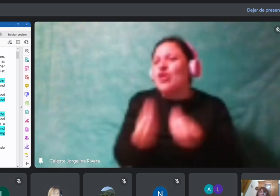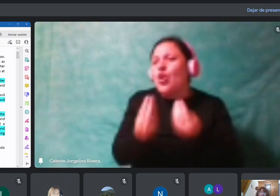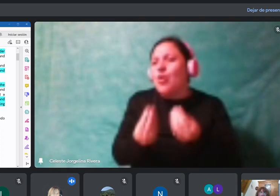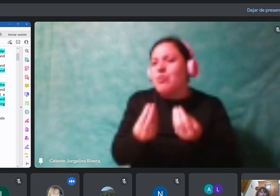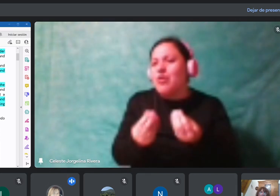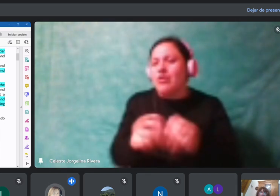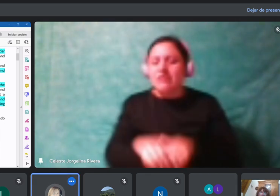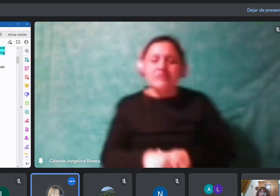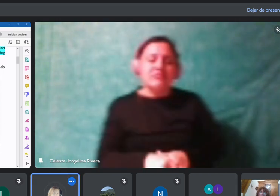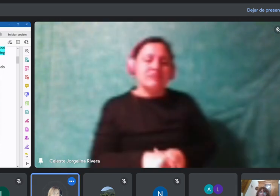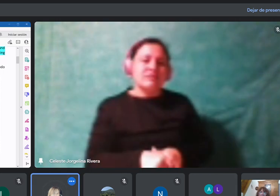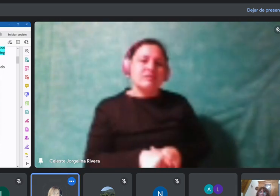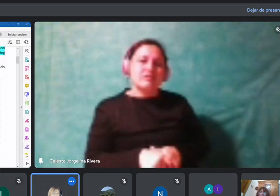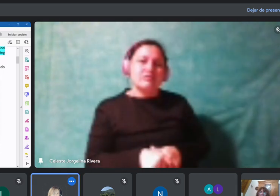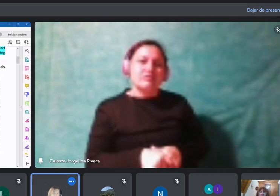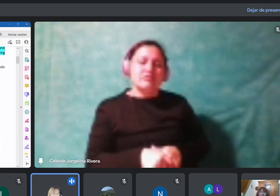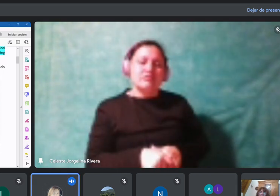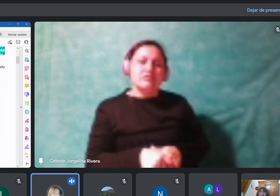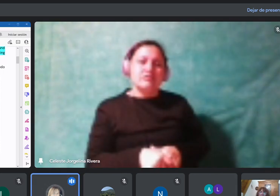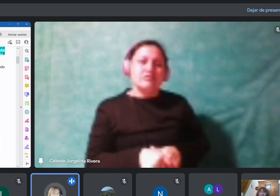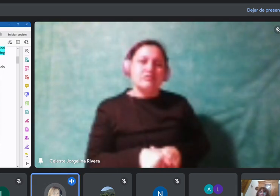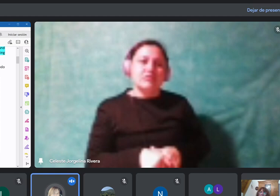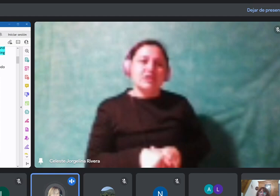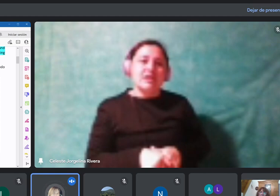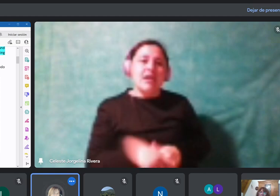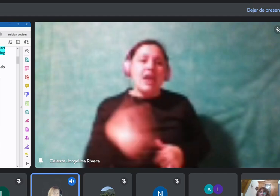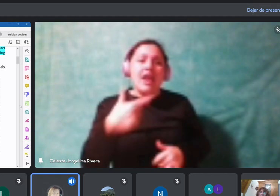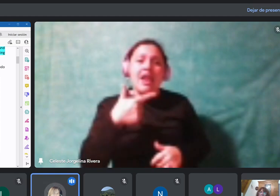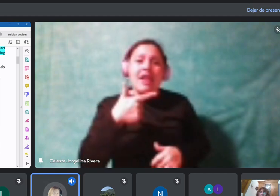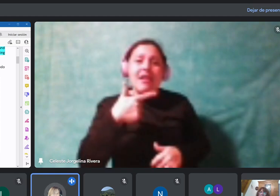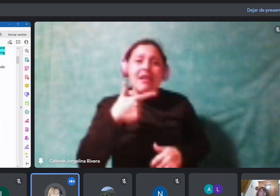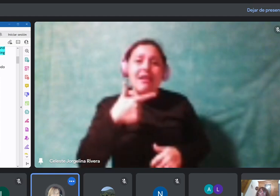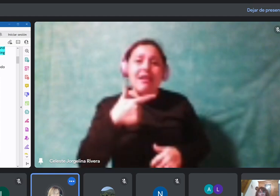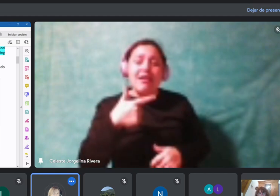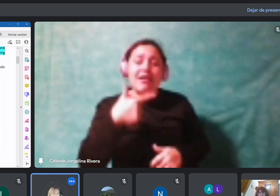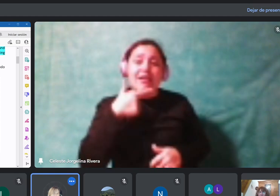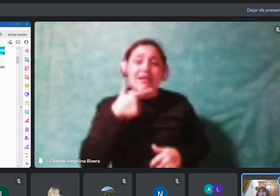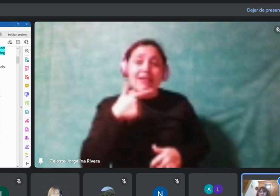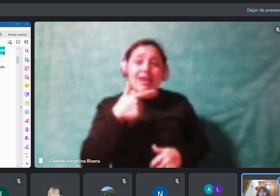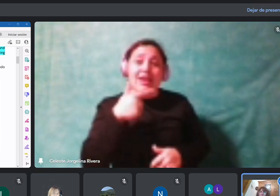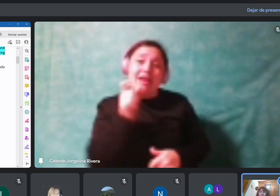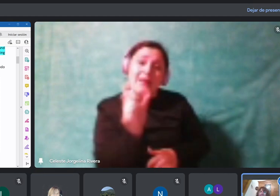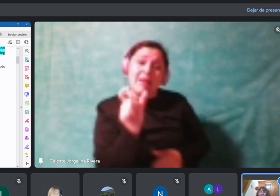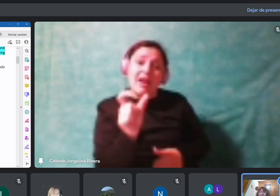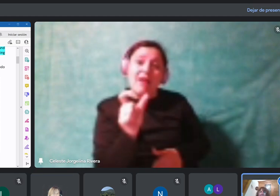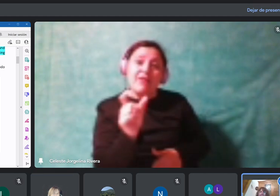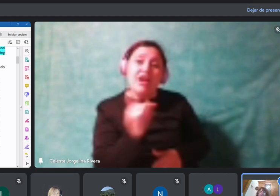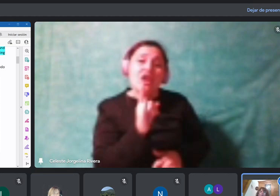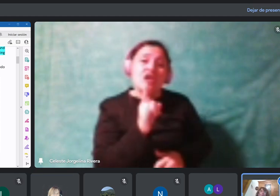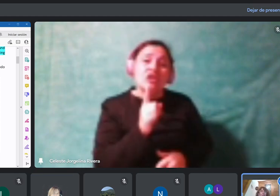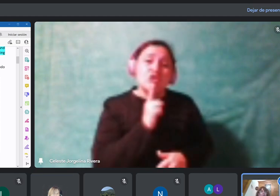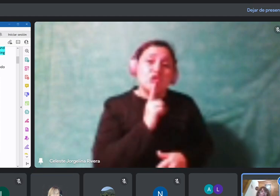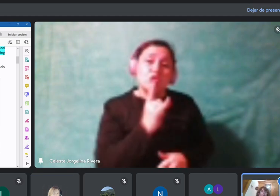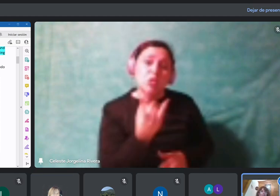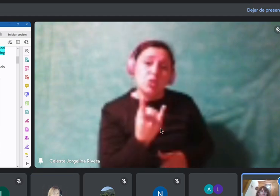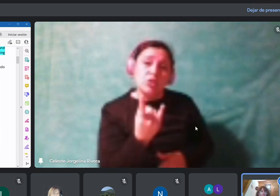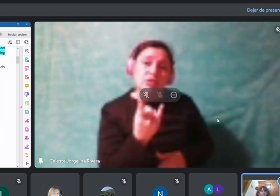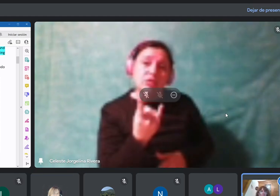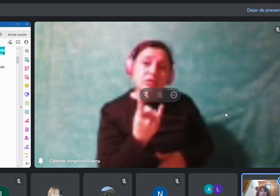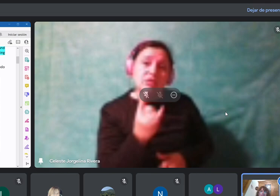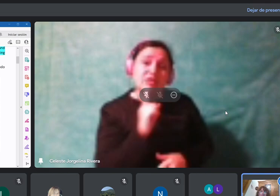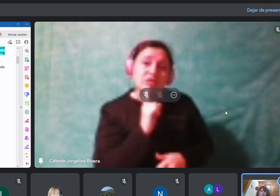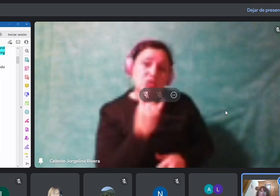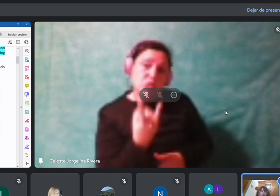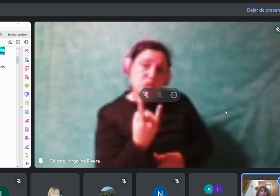¿El qué? El tú. La palabra tú, adelante. Bueno, tiene tú y tiene el sufijo de verbos.